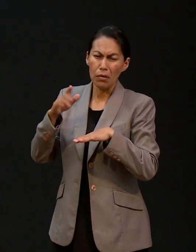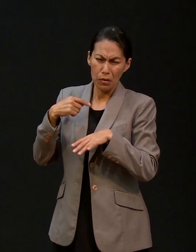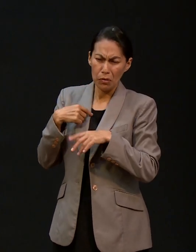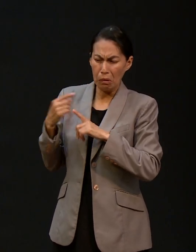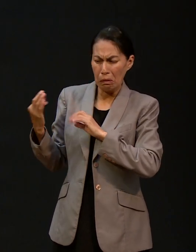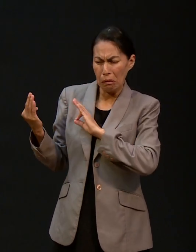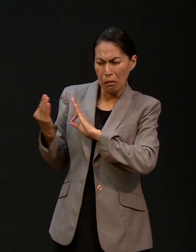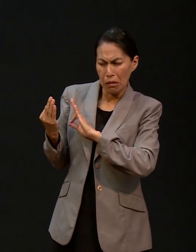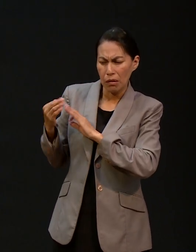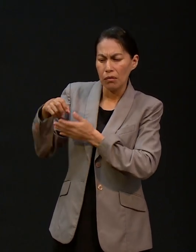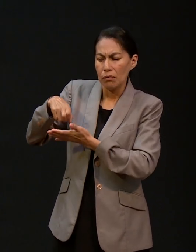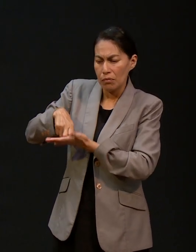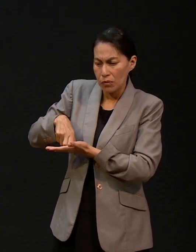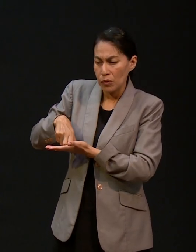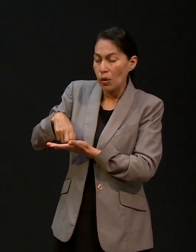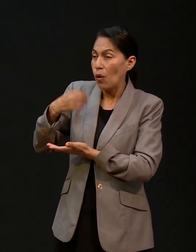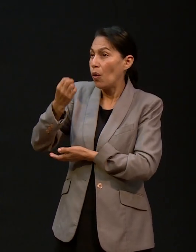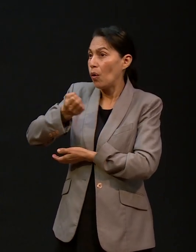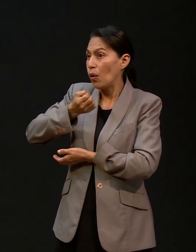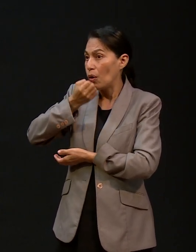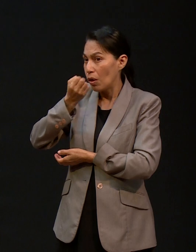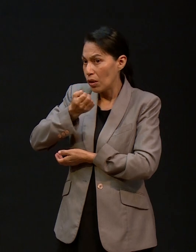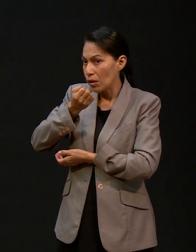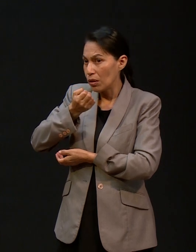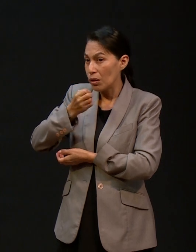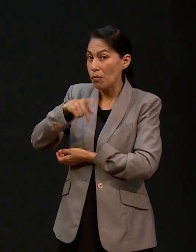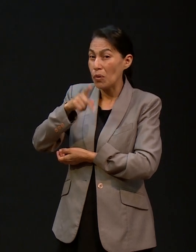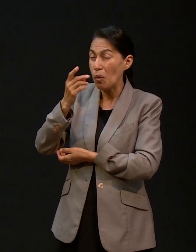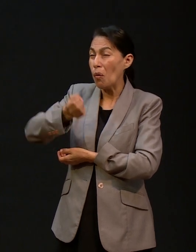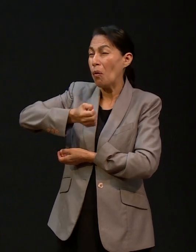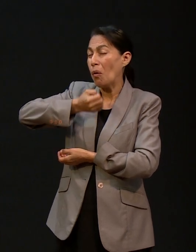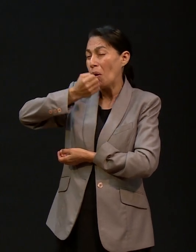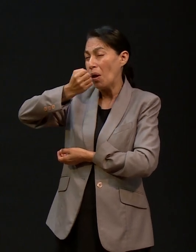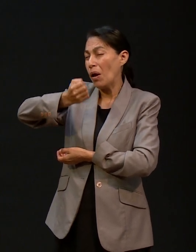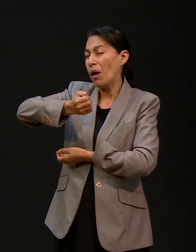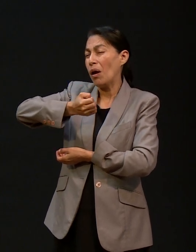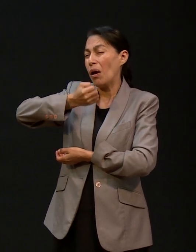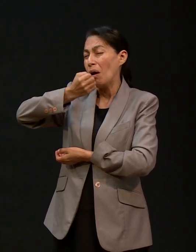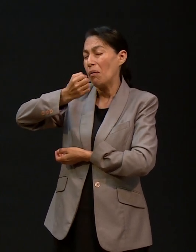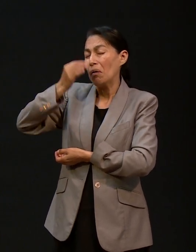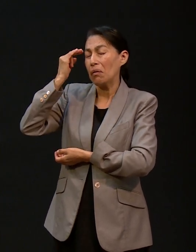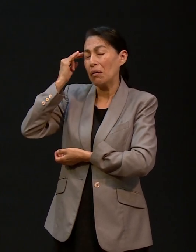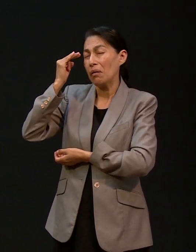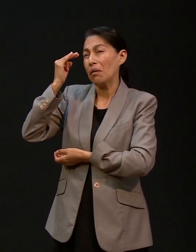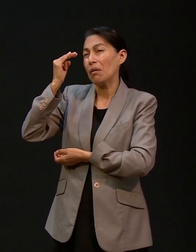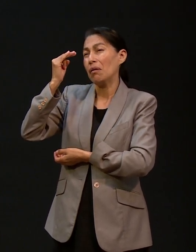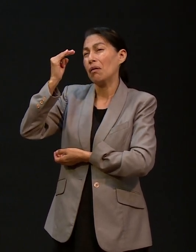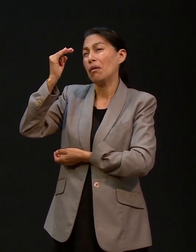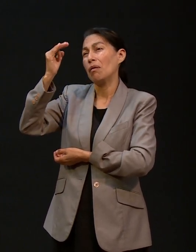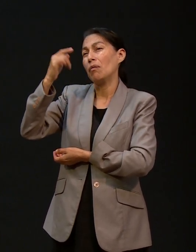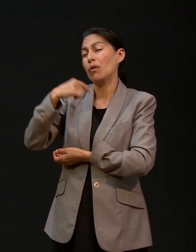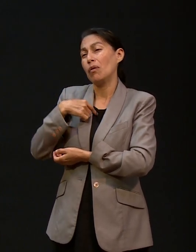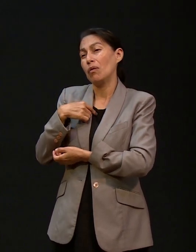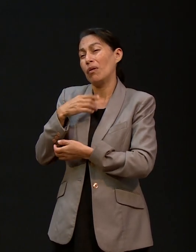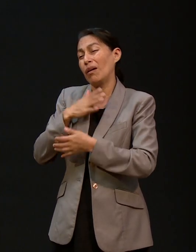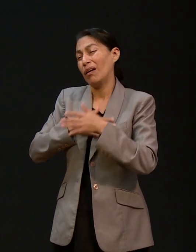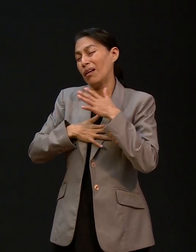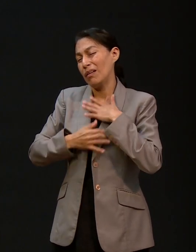a veces me hincaba yo cerca de él, ahora, pero sus oraciones eran largas. Entonces, me cansaba y me